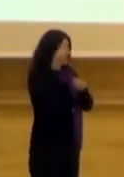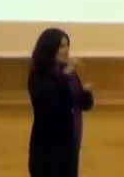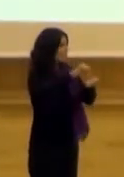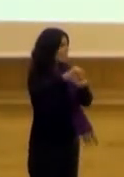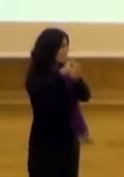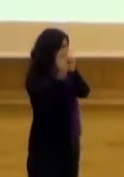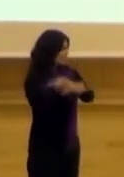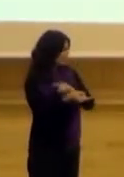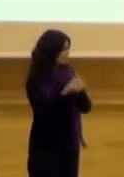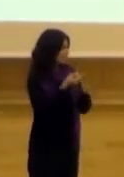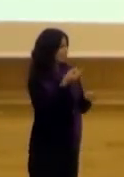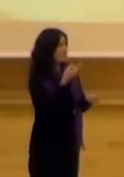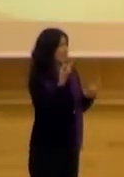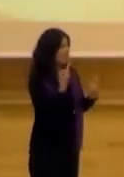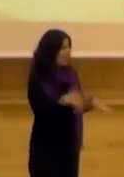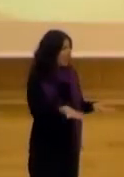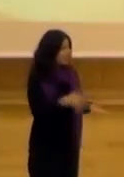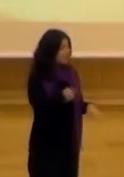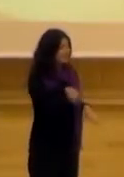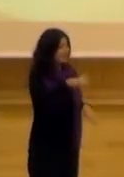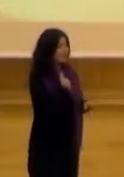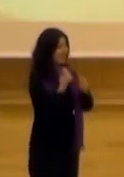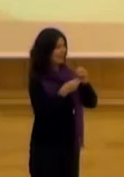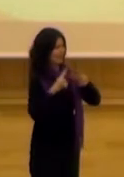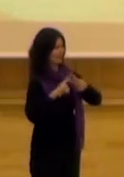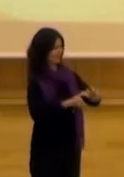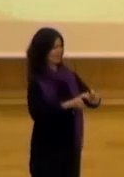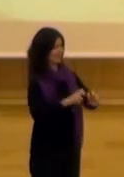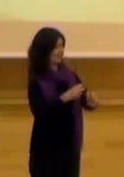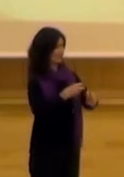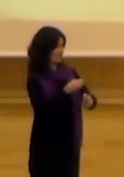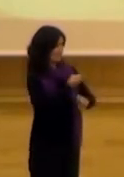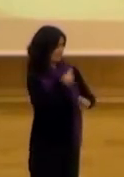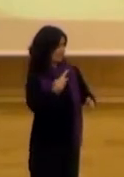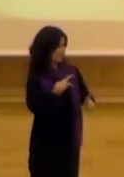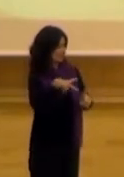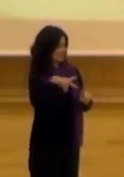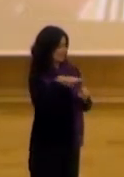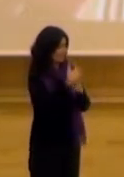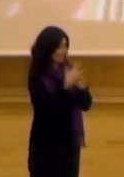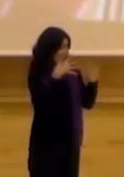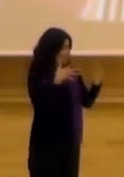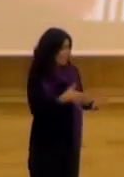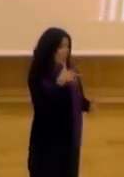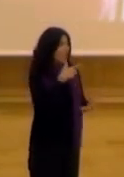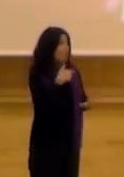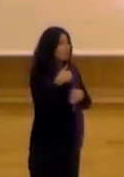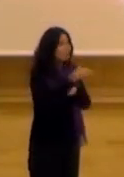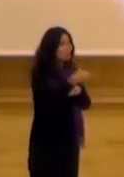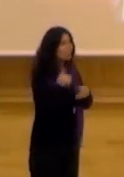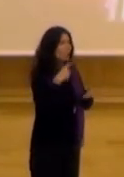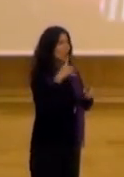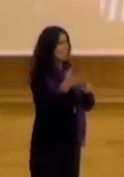ciudad, tiene que ver con futuribles. Digamos, esto de hacer un análisis prospectivo de las realidades futuras de movilidad que vamos a tener como